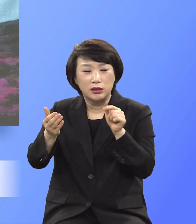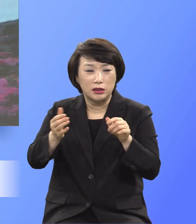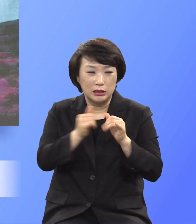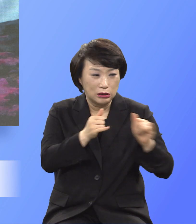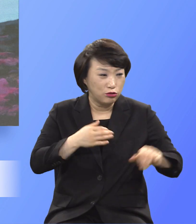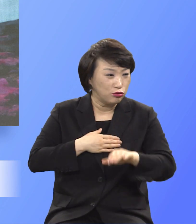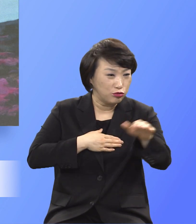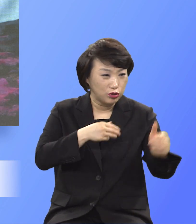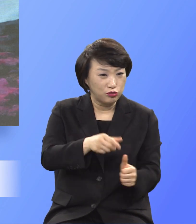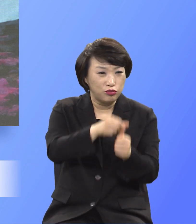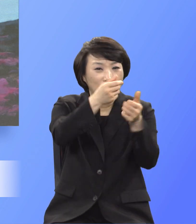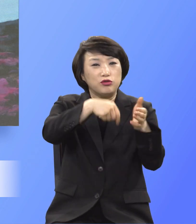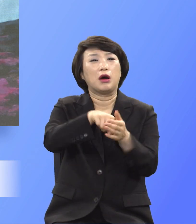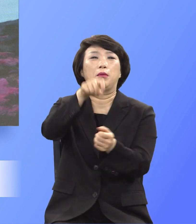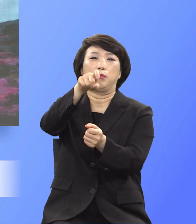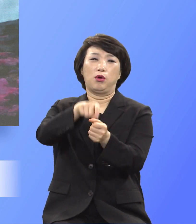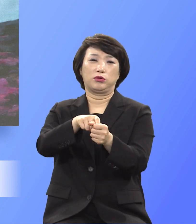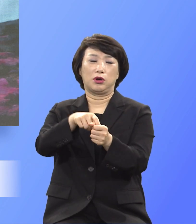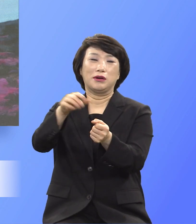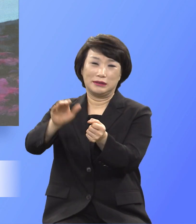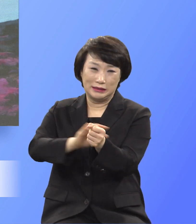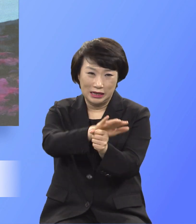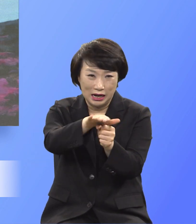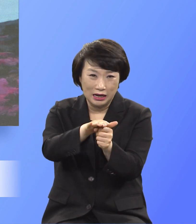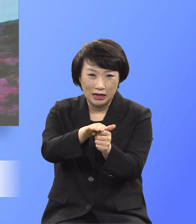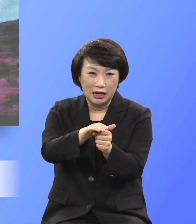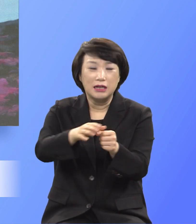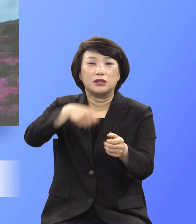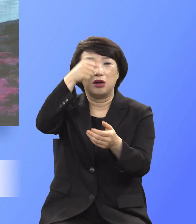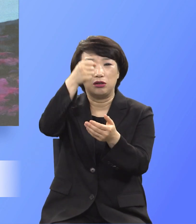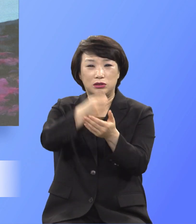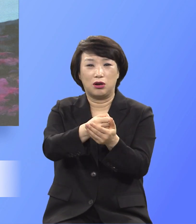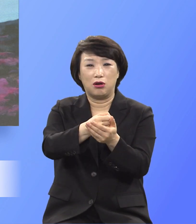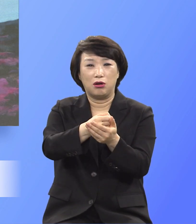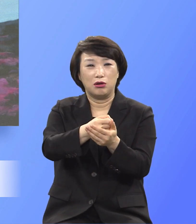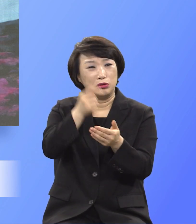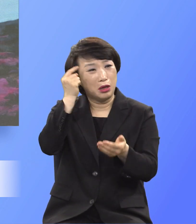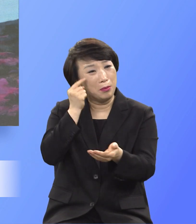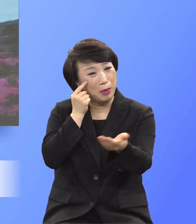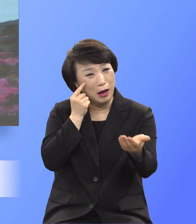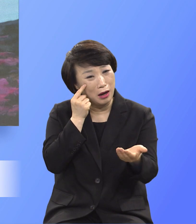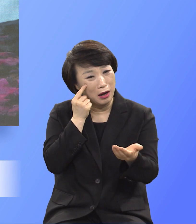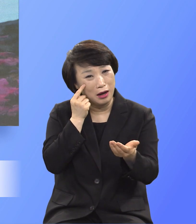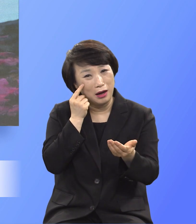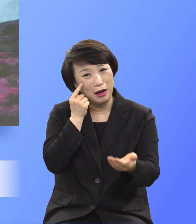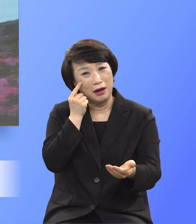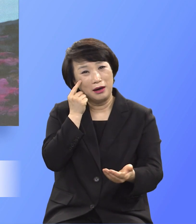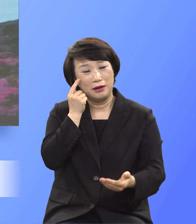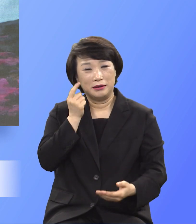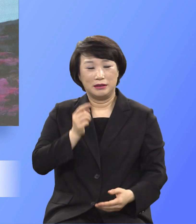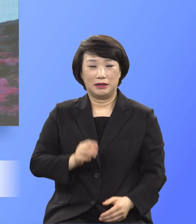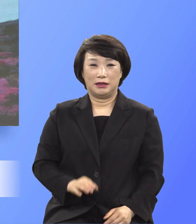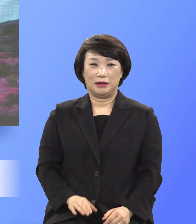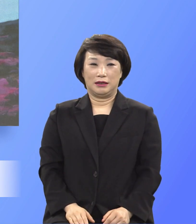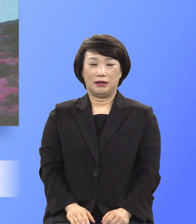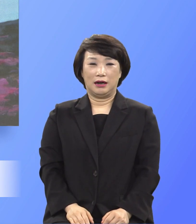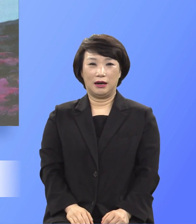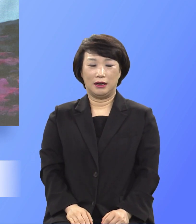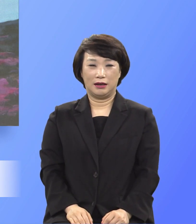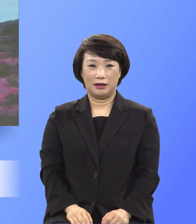향한 의지요 사랑요 절단이었는가를 생각해 바라요 그러므로 예배는